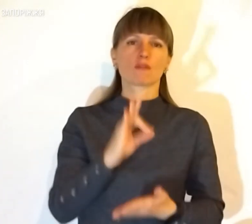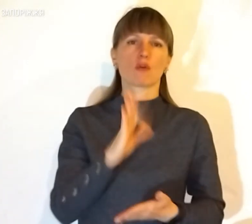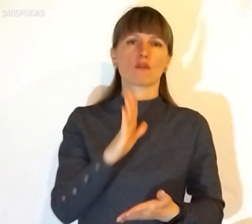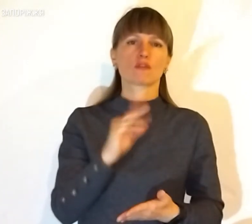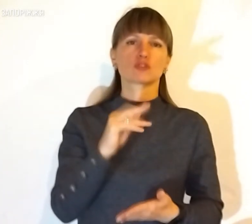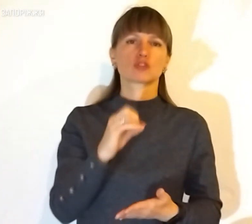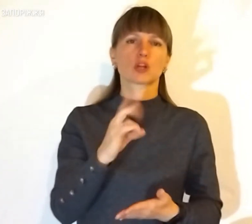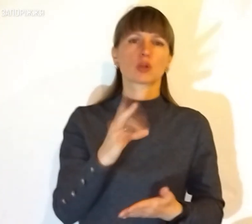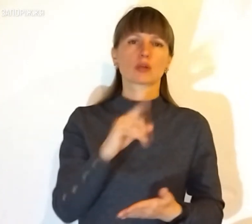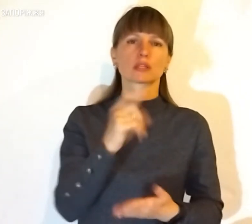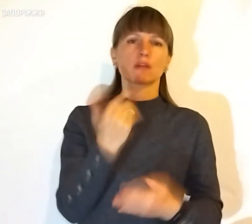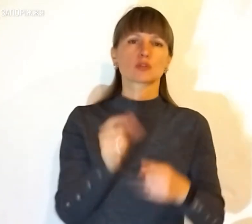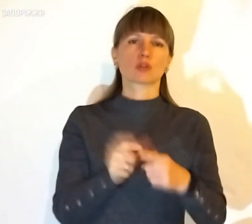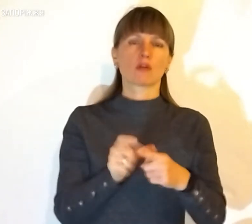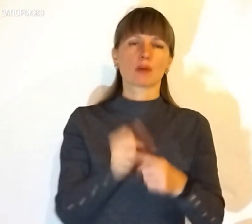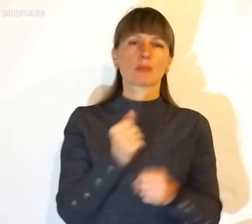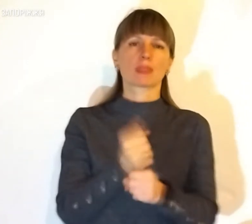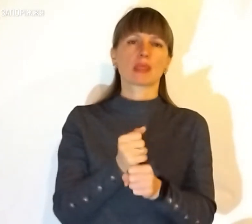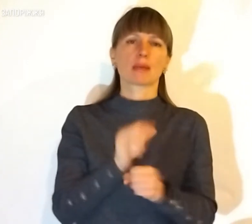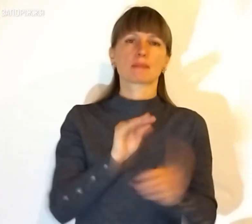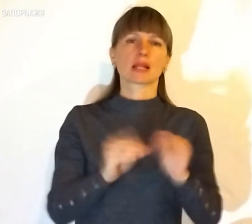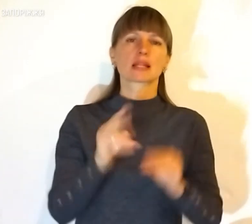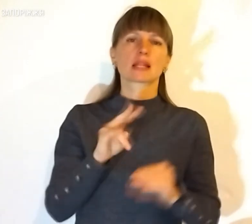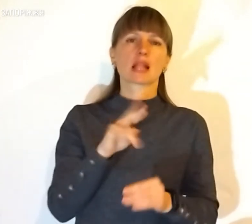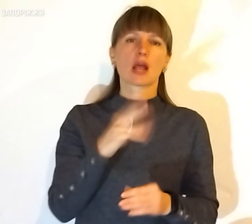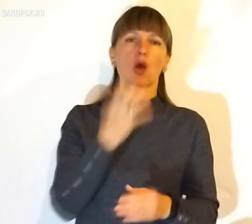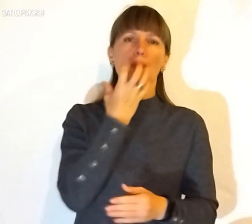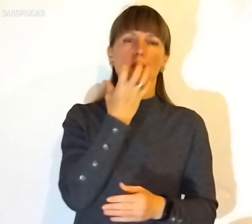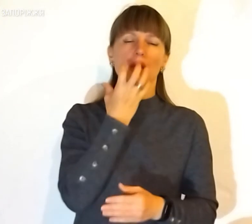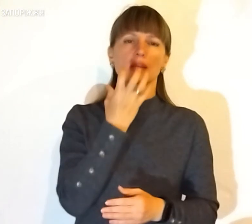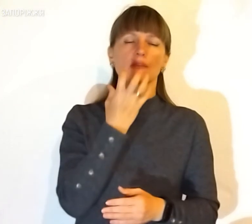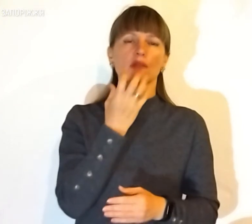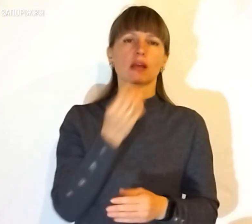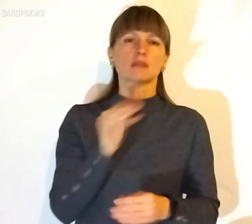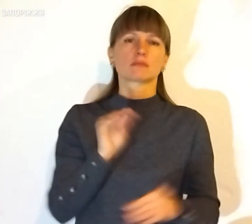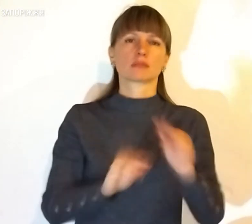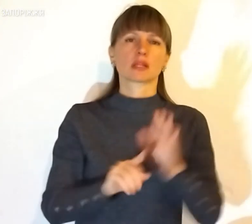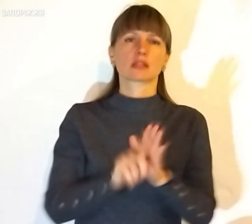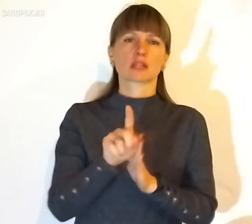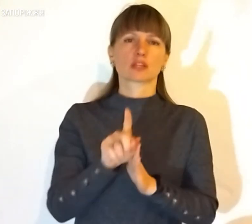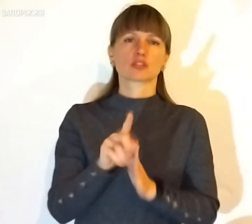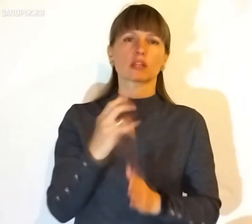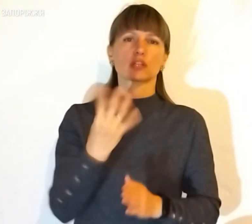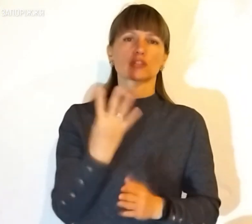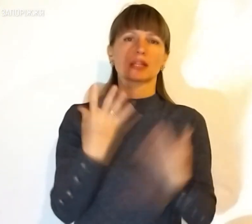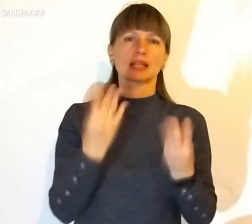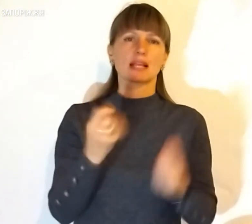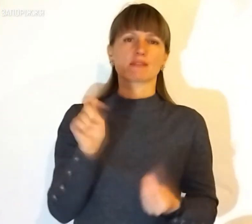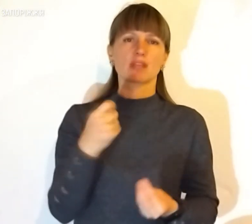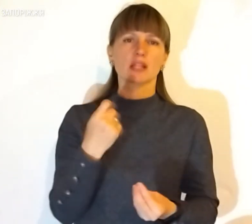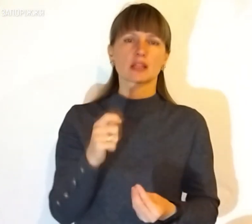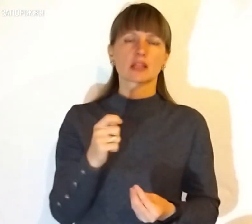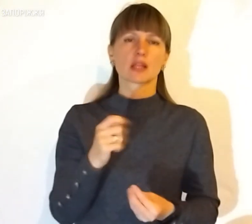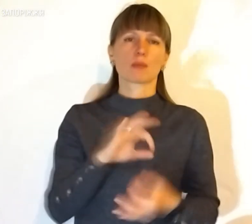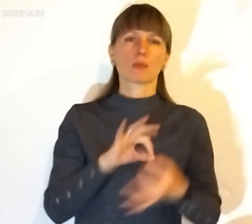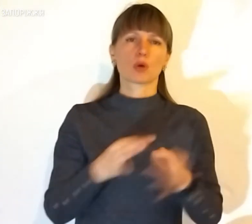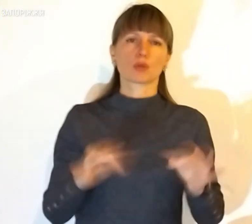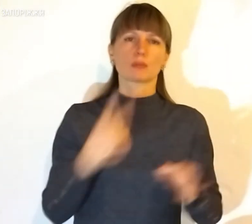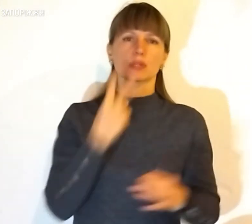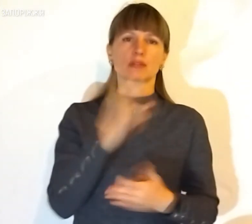За його словами, виготовляли прилади для обігріву. Виготовляти прилади почали на четвертий день війни. Подробиці далі